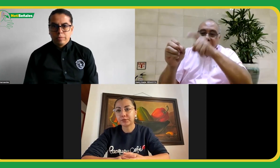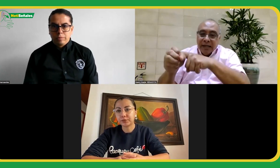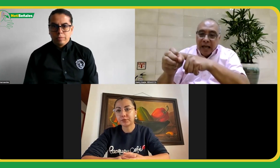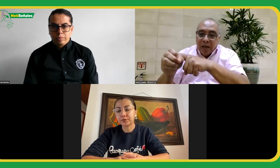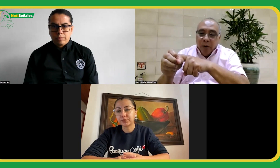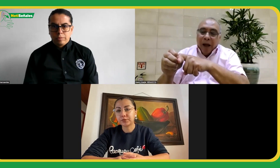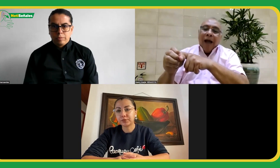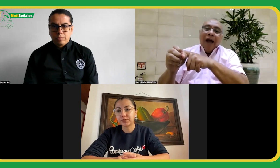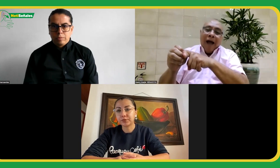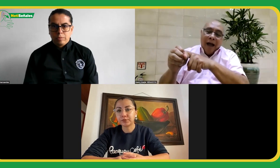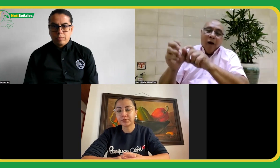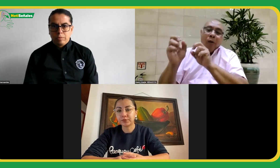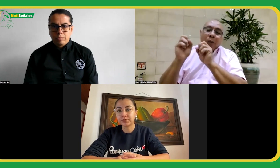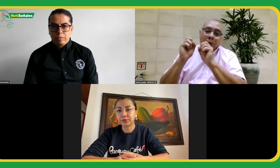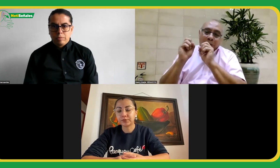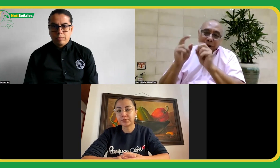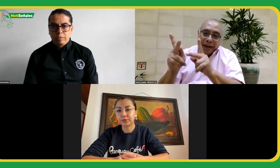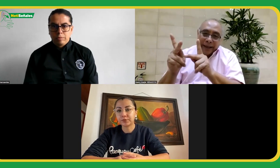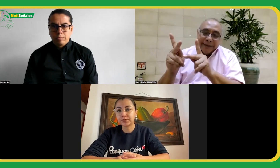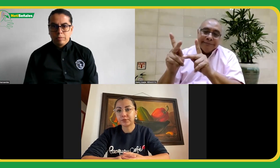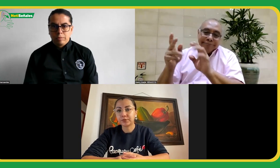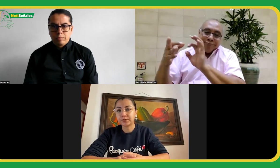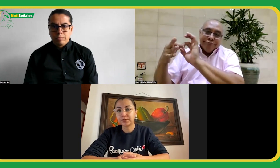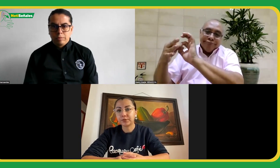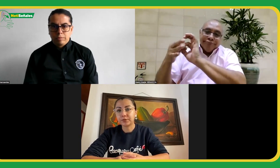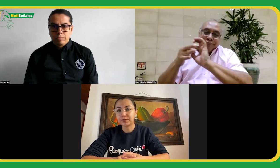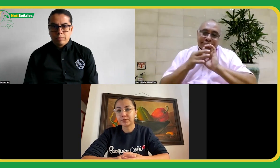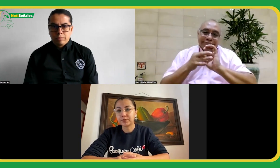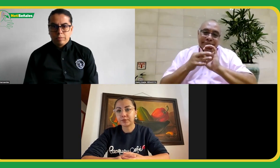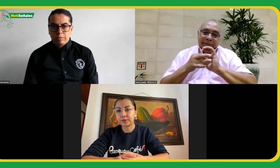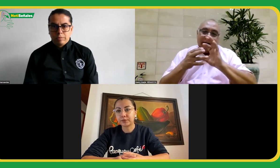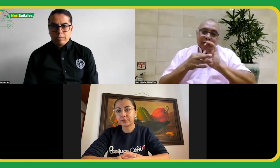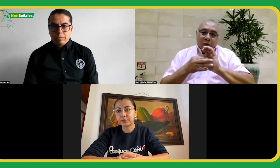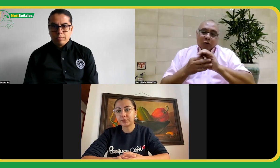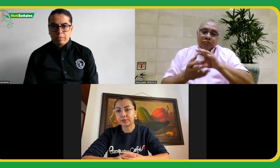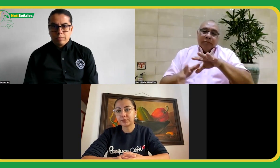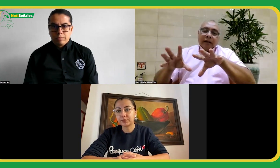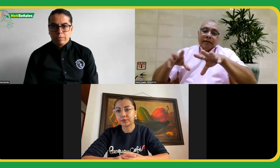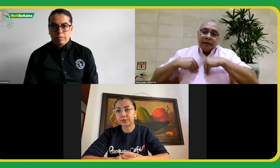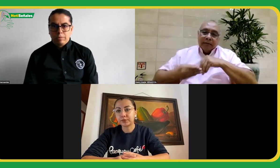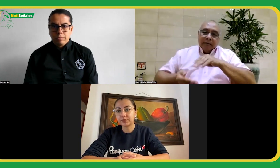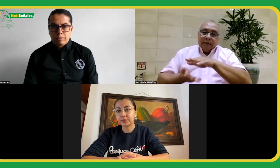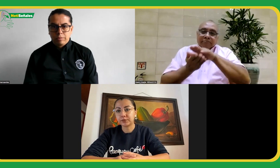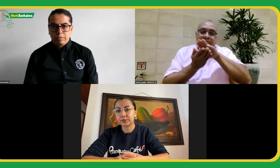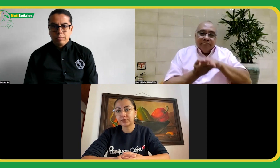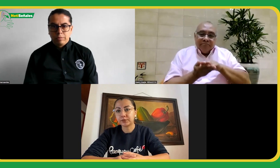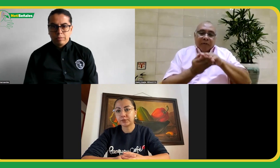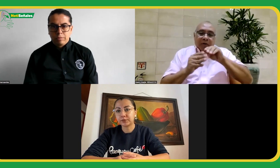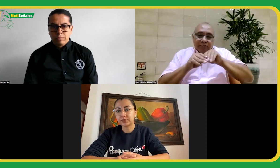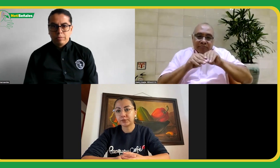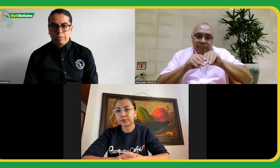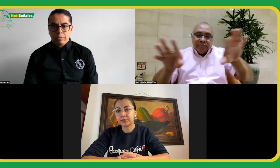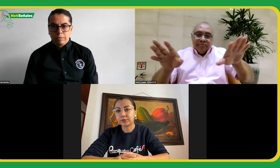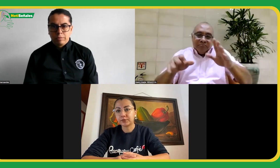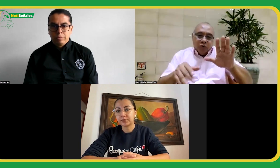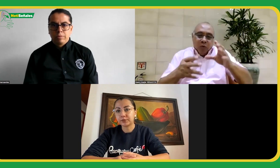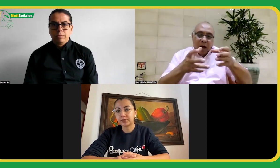Sordos, dice, ok, nos aunamos a esta decisión, aceptamos esta información y la